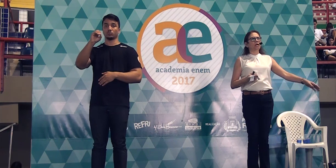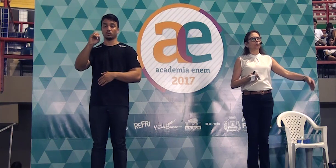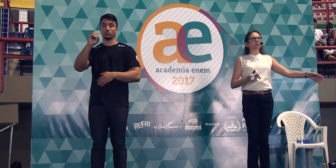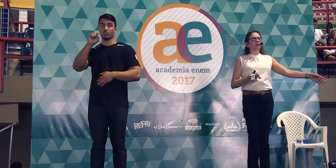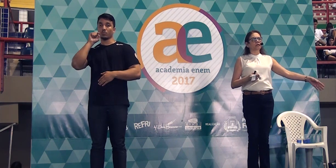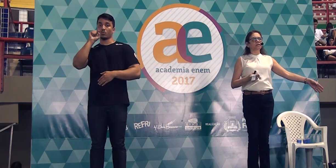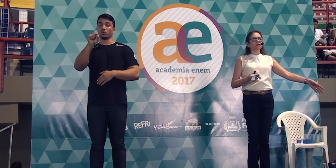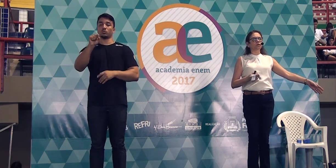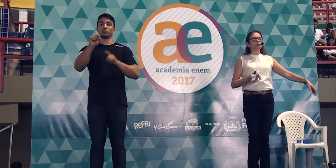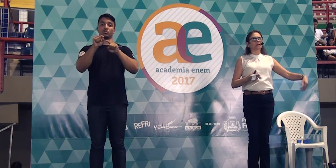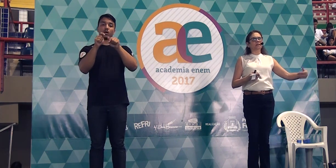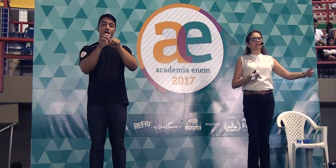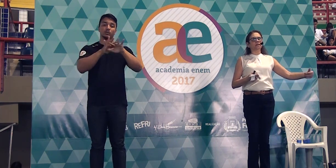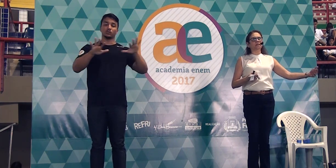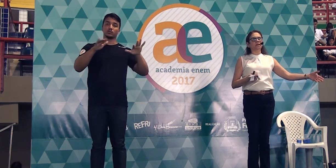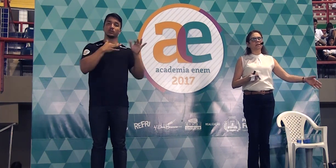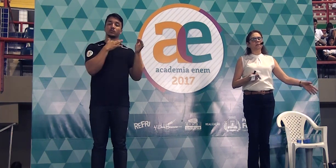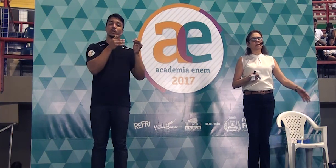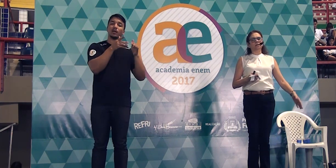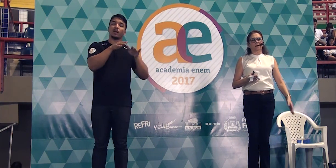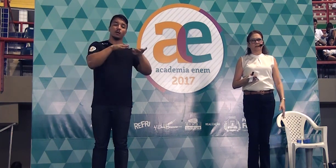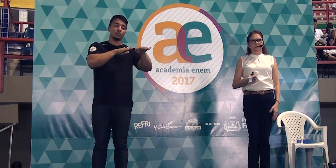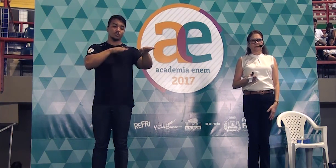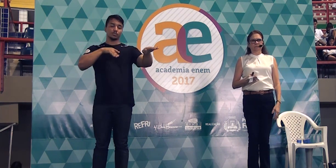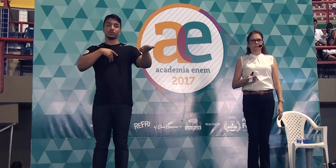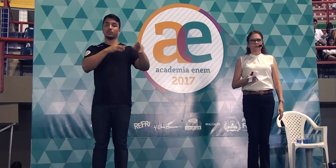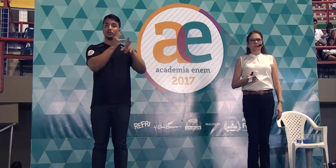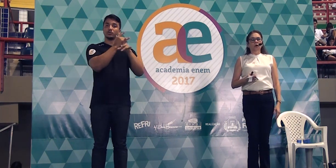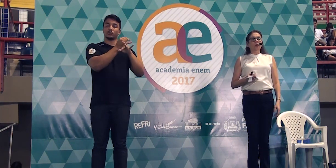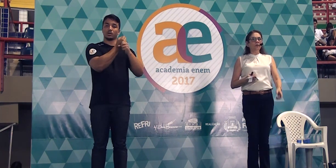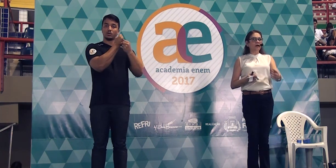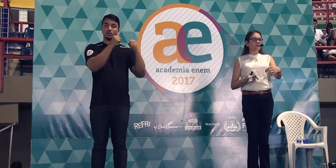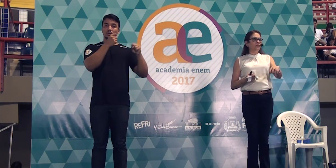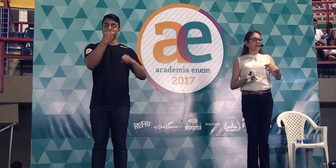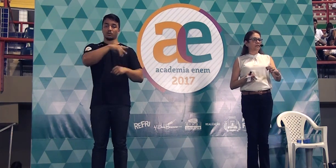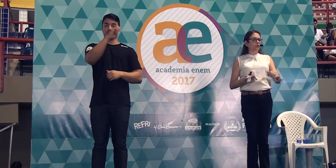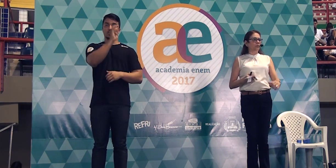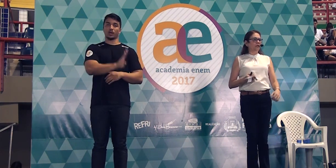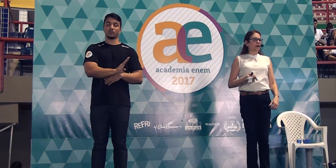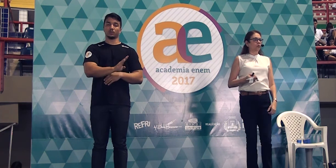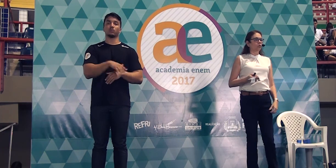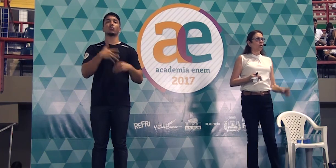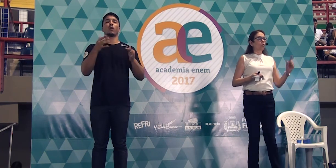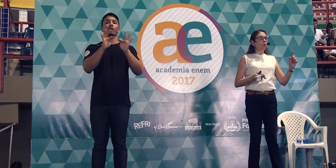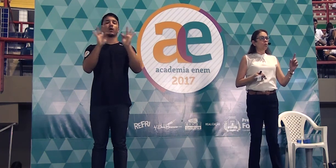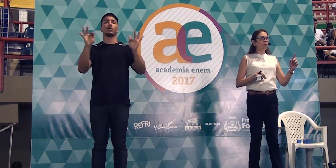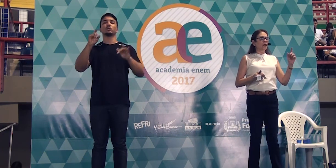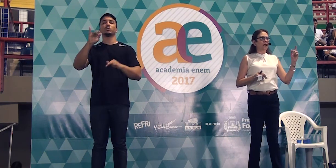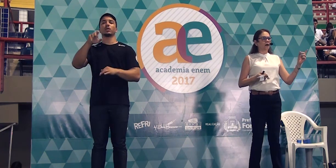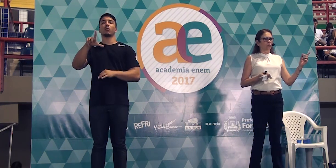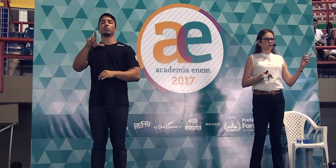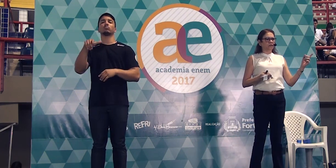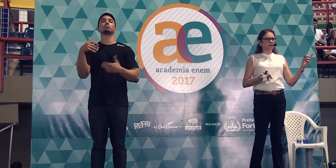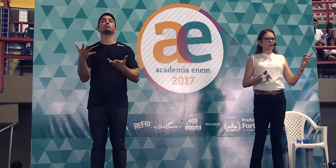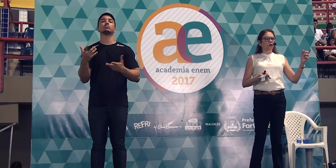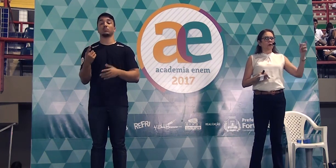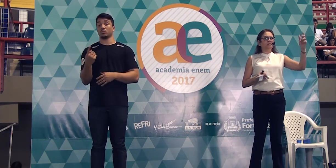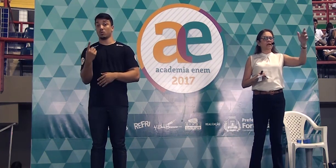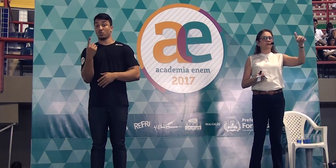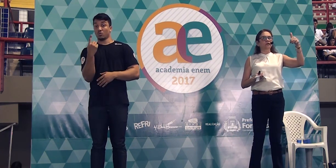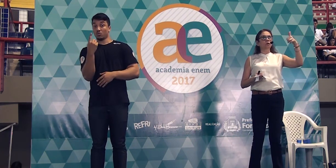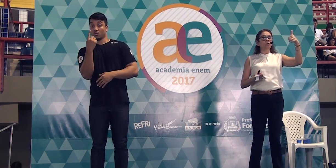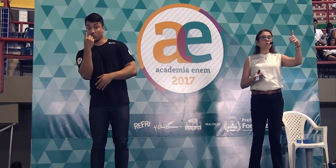assim está o trânsito das grandes cidades brasileiras. Qual é a frase nominal? um caos.